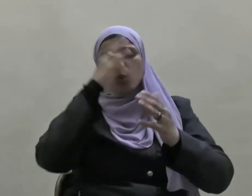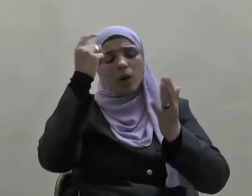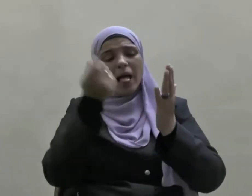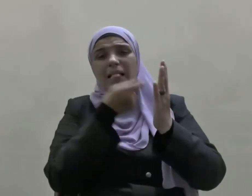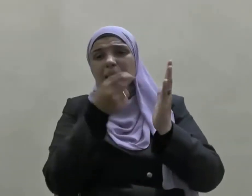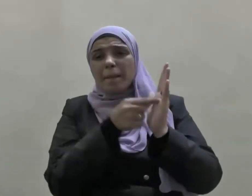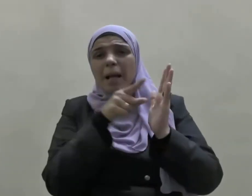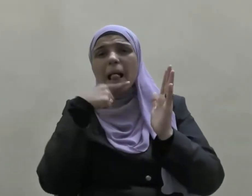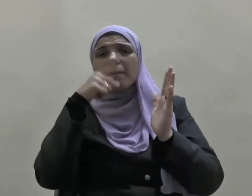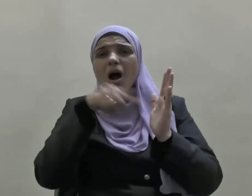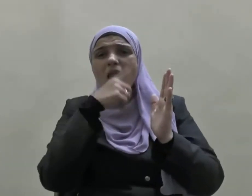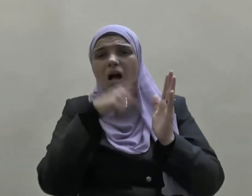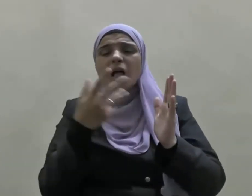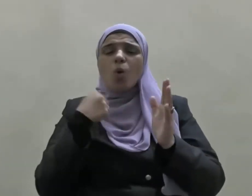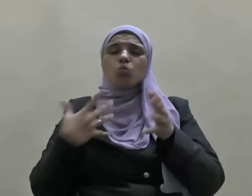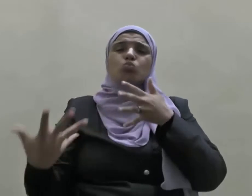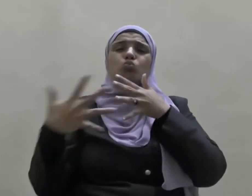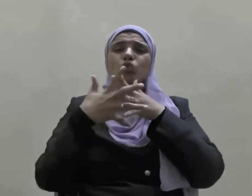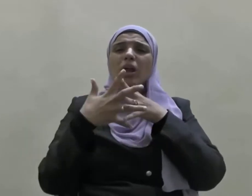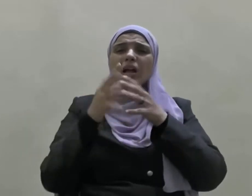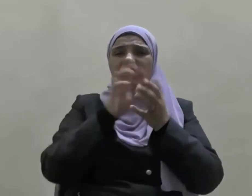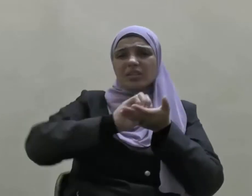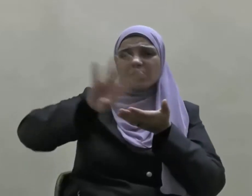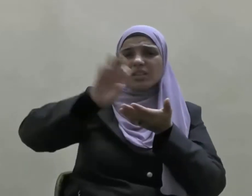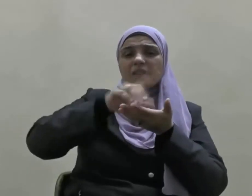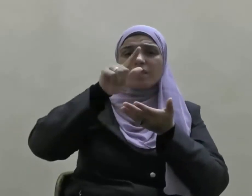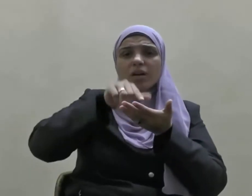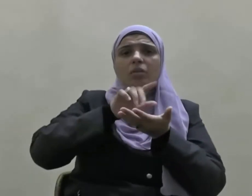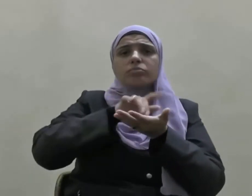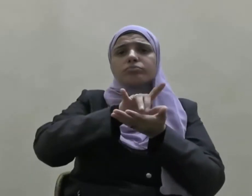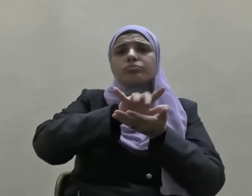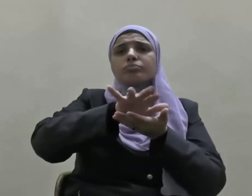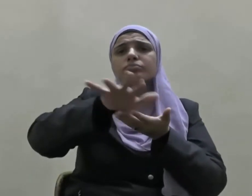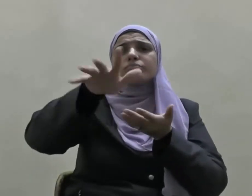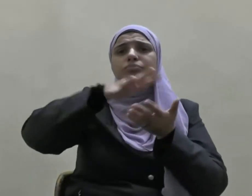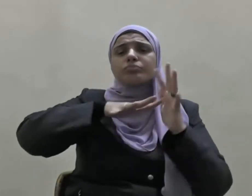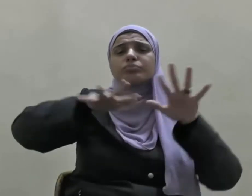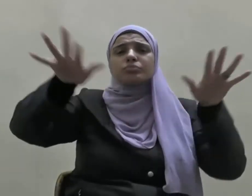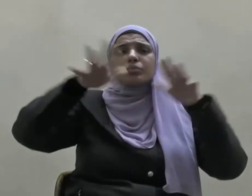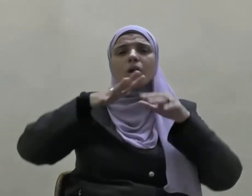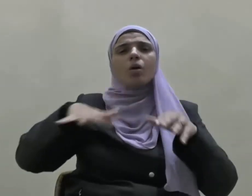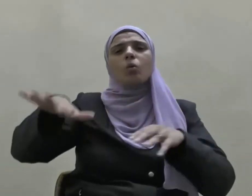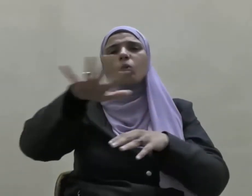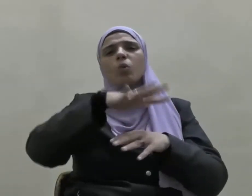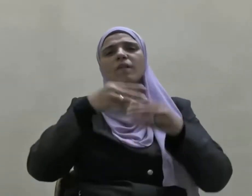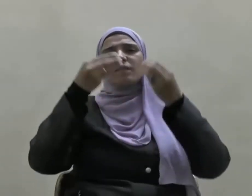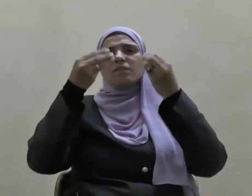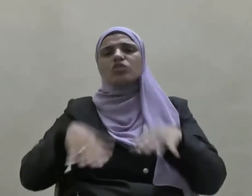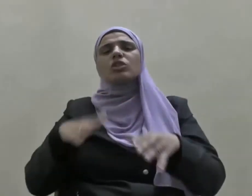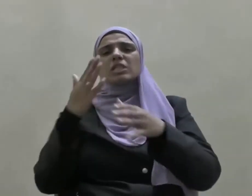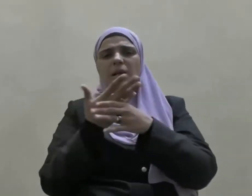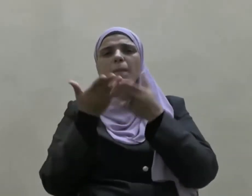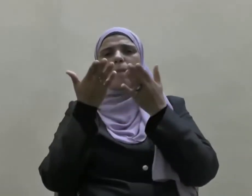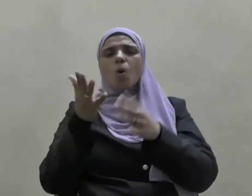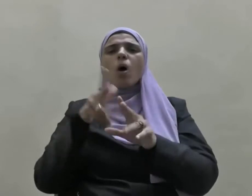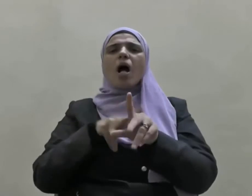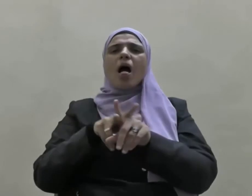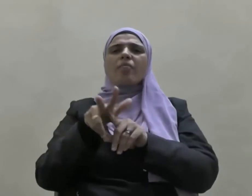يكتبها أو يشاركها تبلغ الآفاق فتكون سببا في